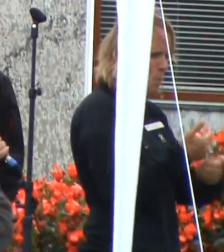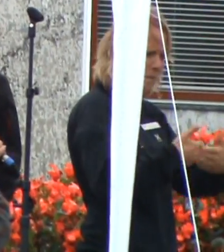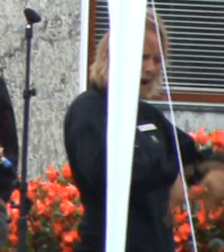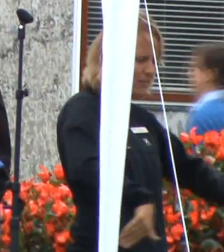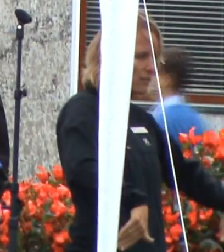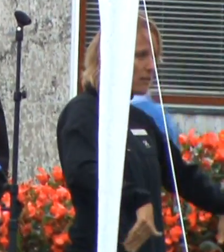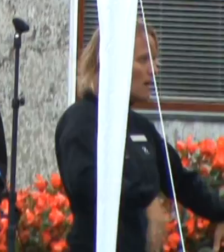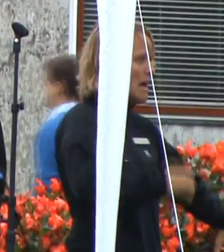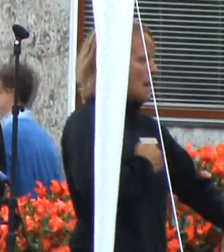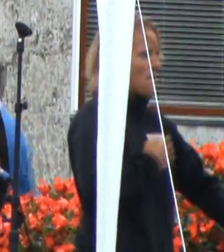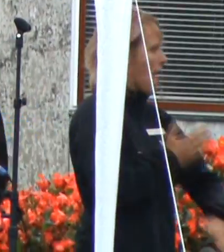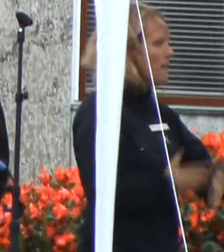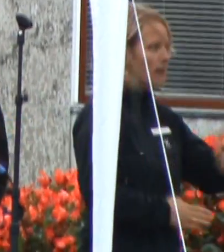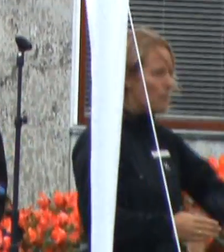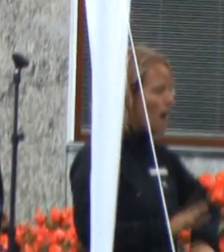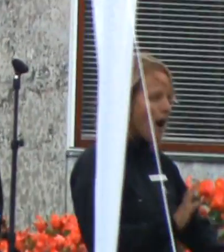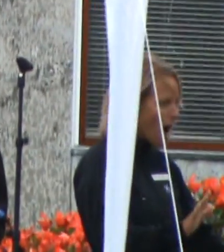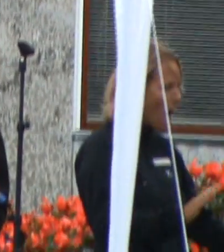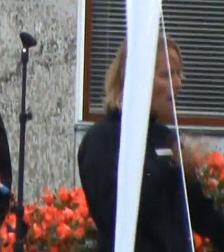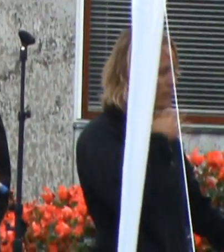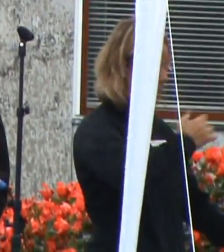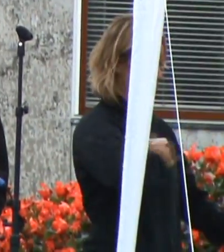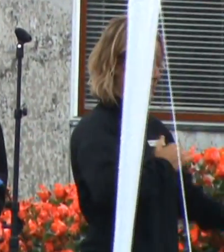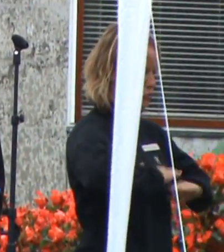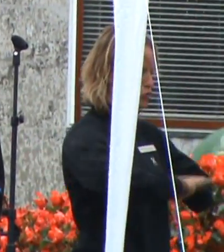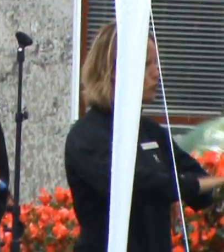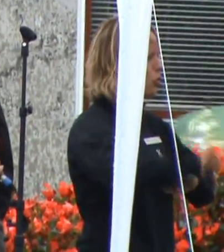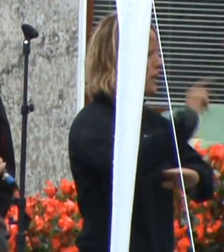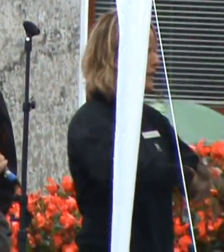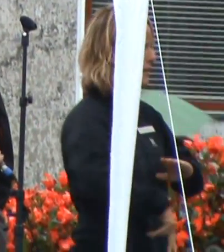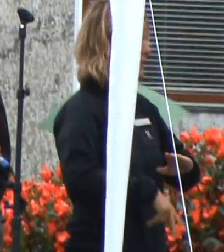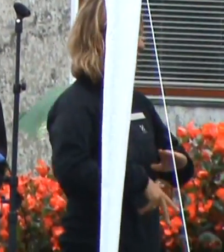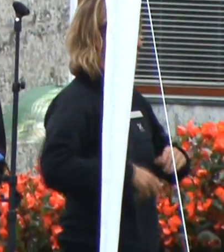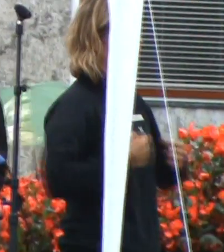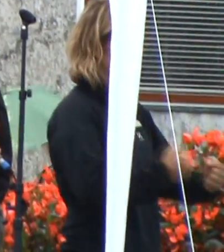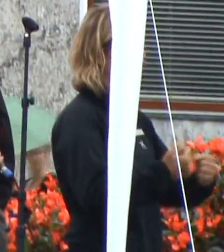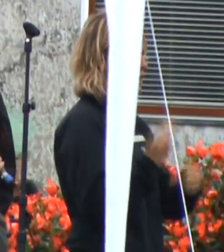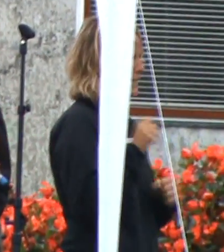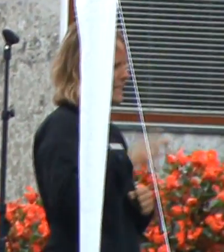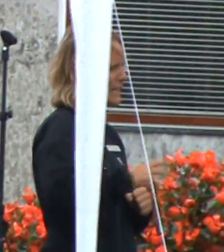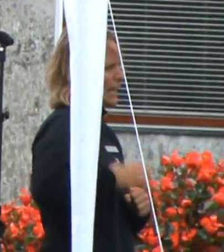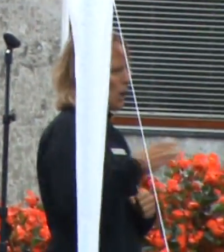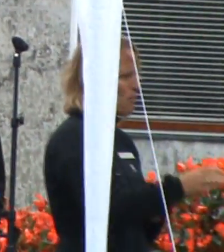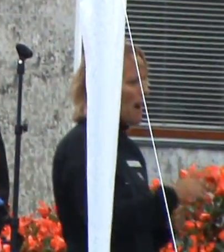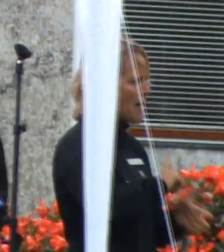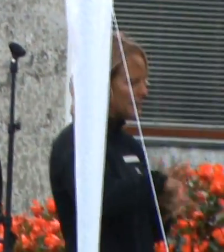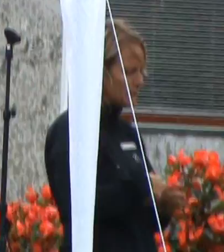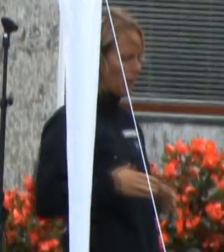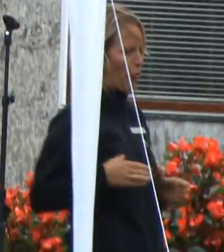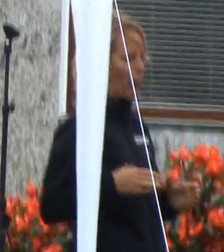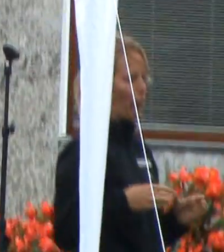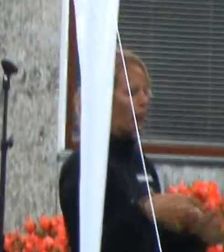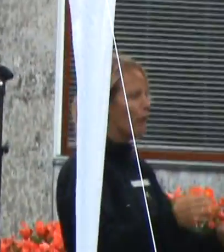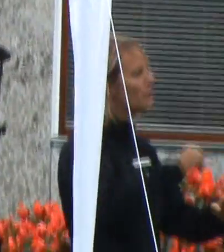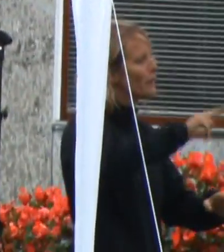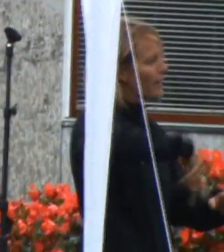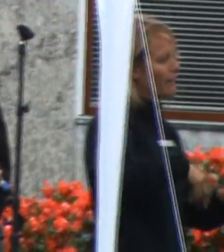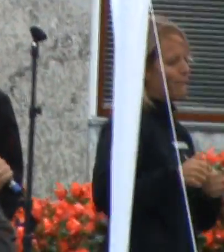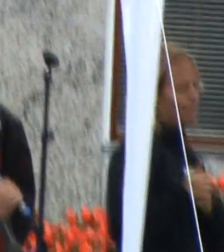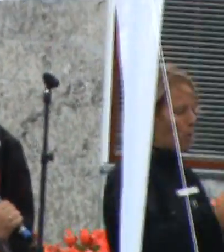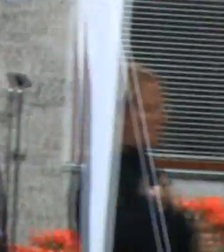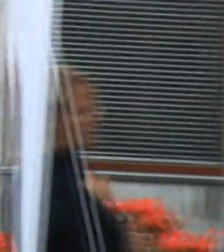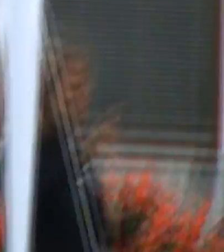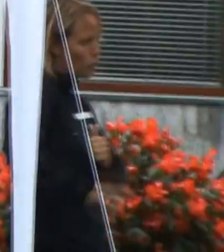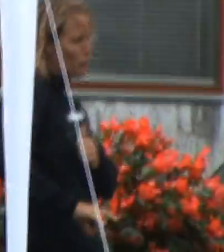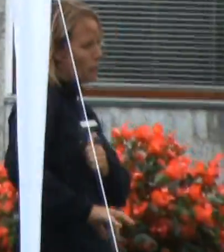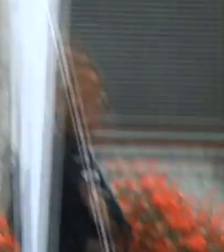ikke er mit handikapp. Fordi min skol er så regngående. Den kan køre 13 km i timen, for at kunne finde min søn på mountainbike. Det har jeg